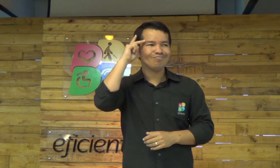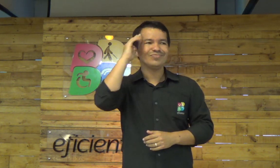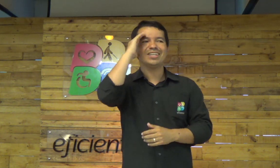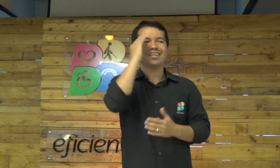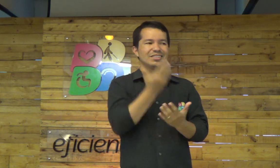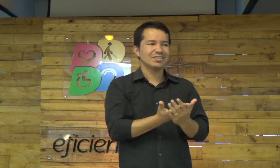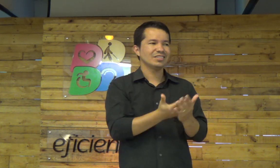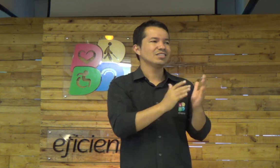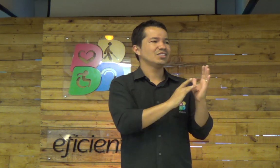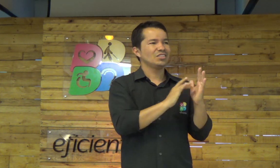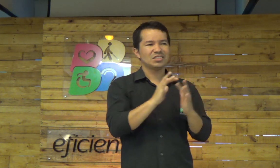Muitas pessoas, pessoas,